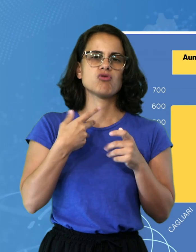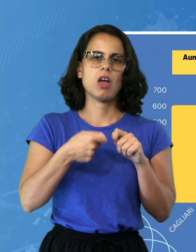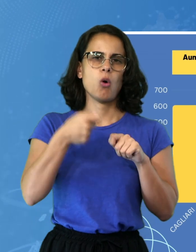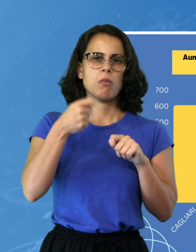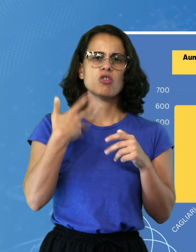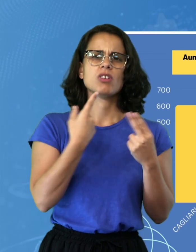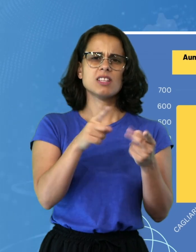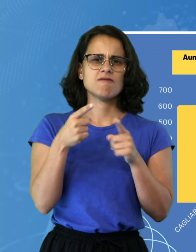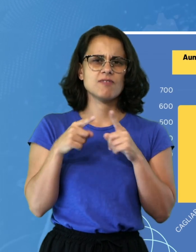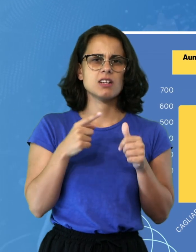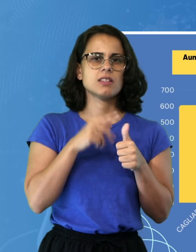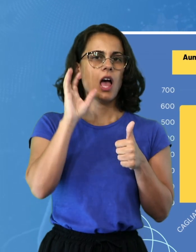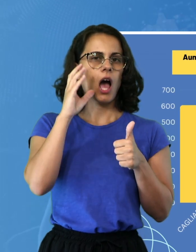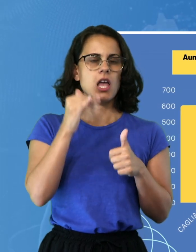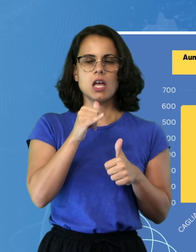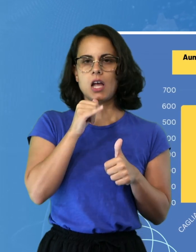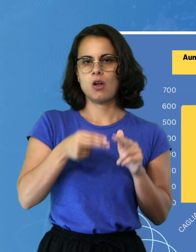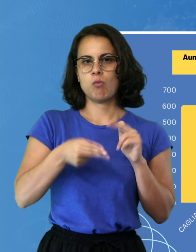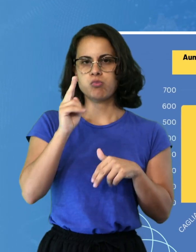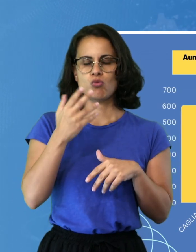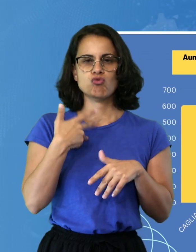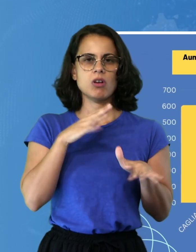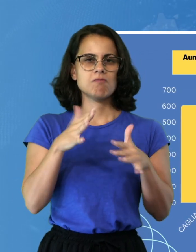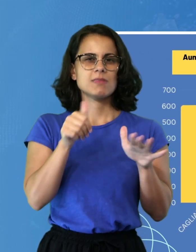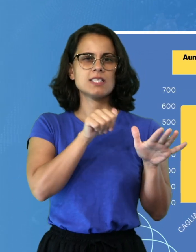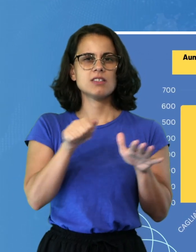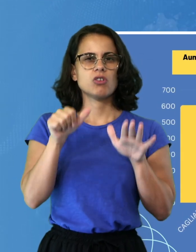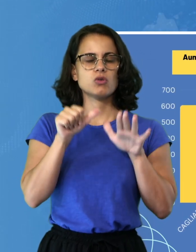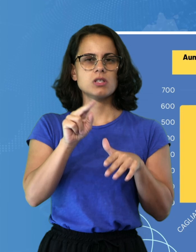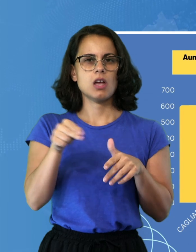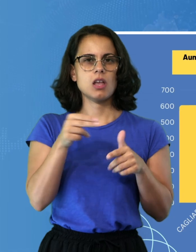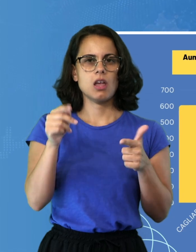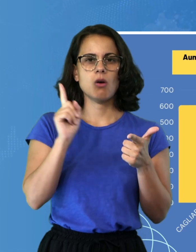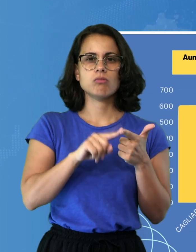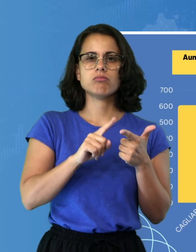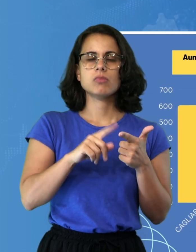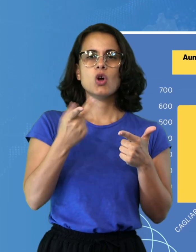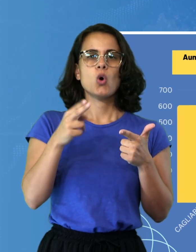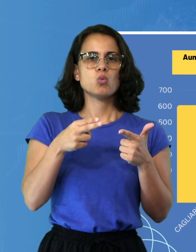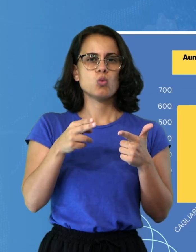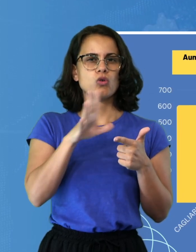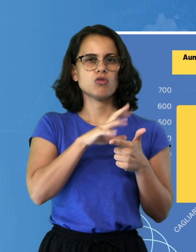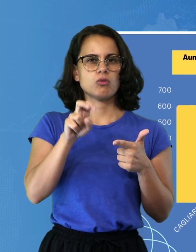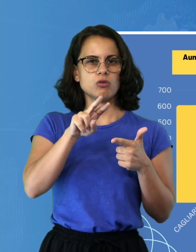Cagliari è la più cara con una media di 606 euro seguita da Nuoro 525, Sassari